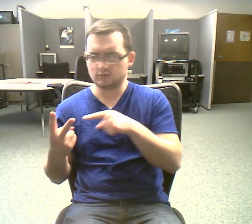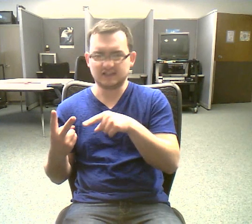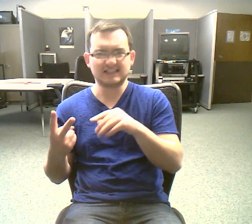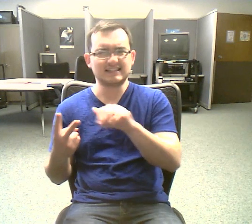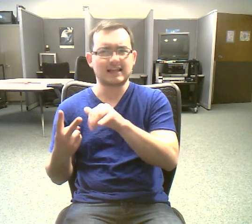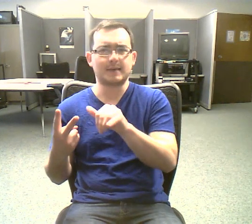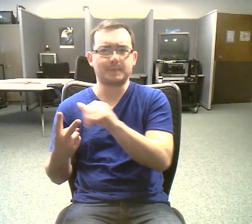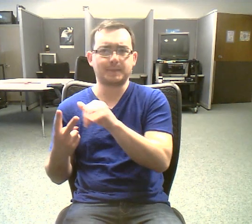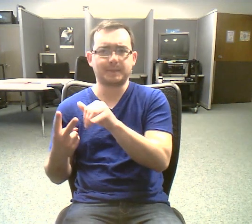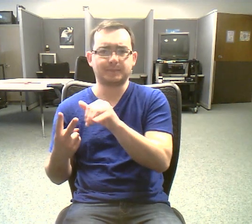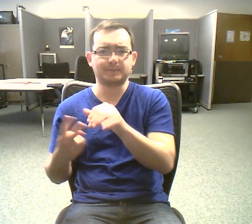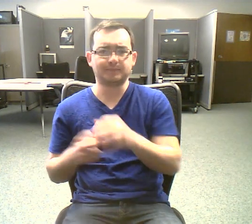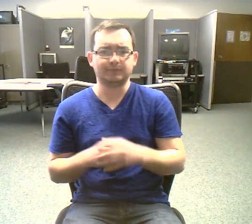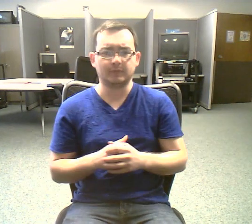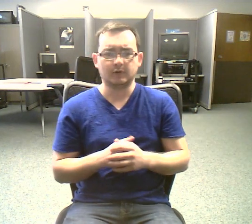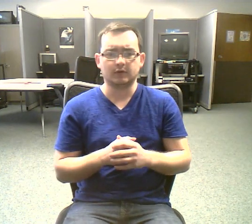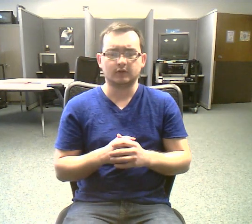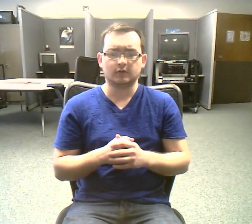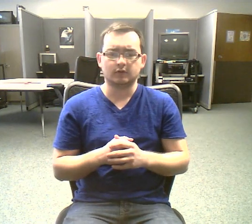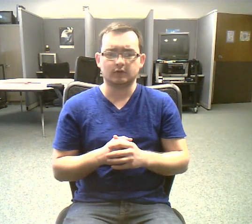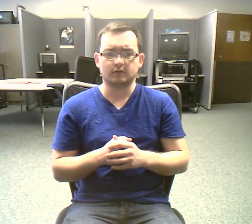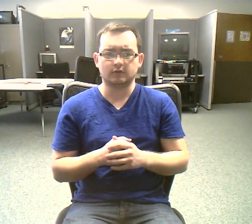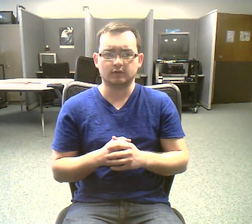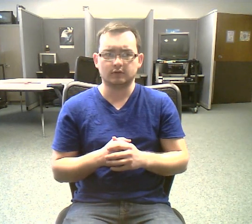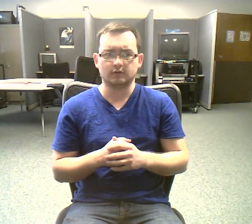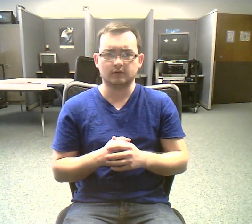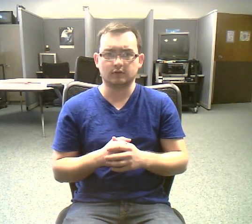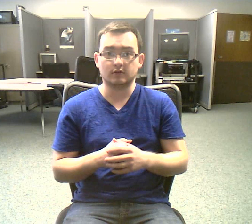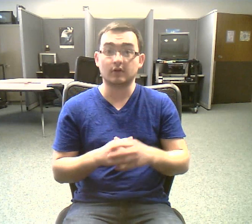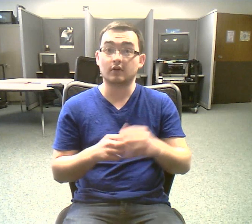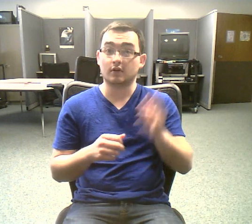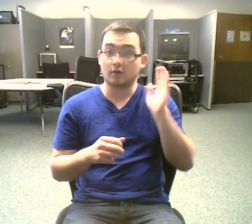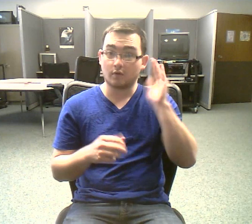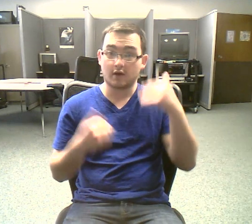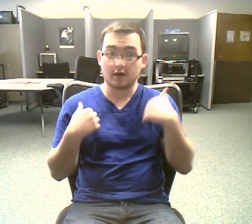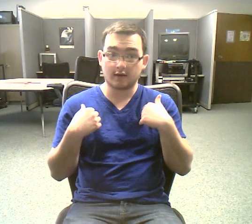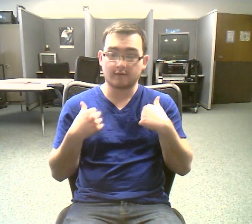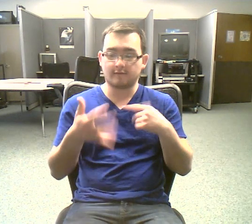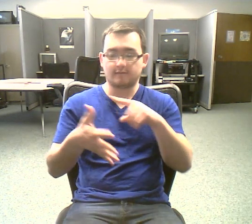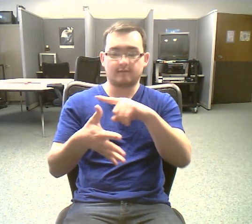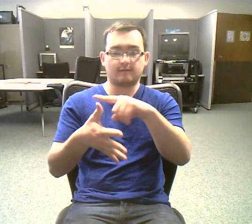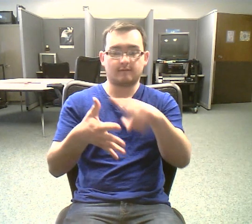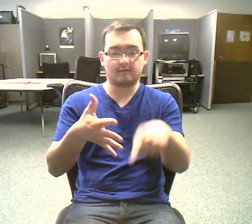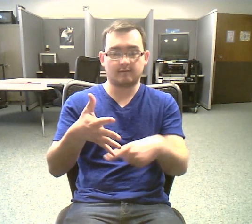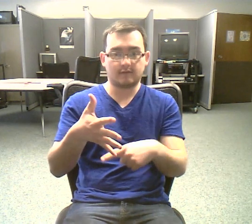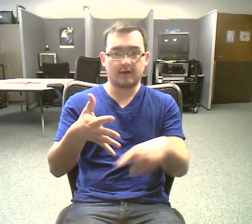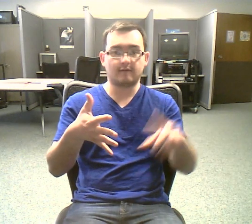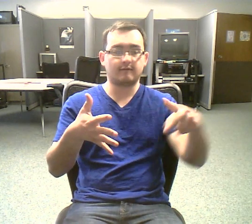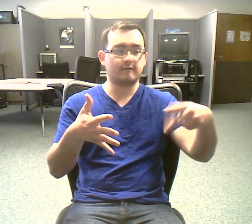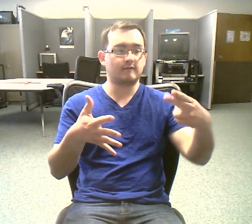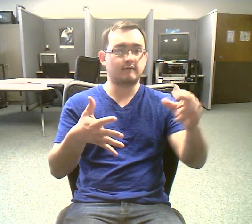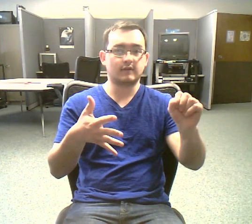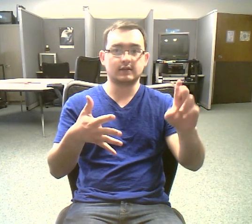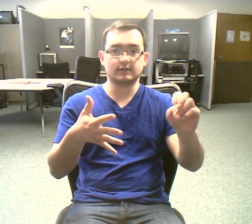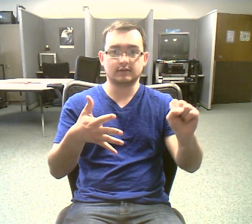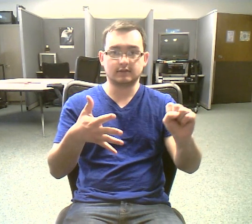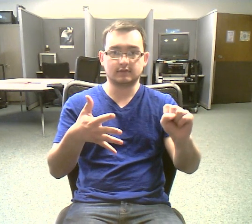created, there are certain steps in this process, and we have five basic phases in the life cycle of a cell.